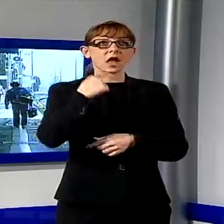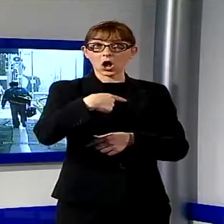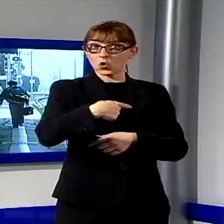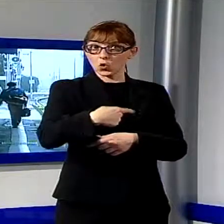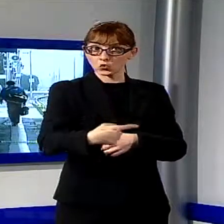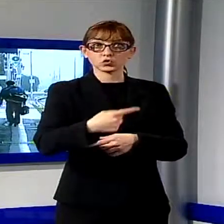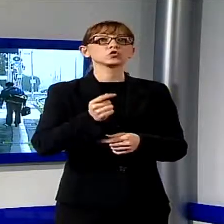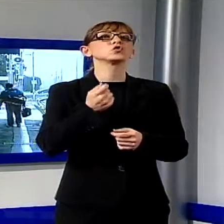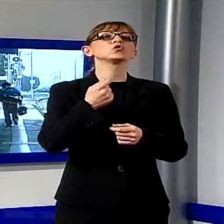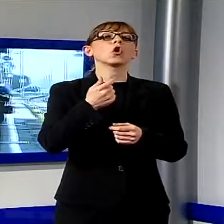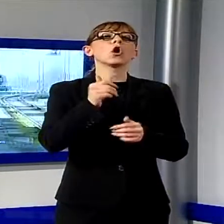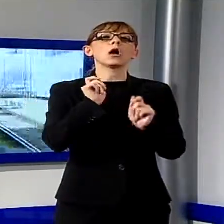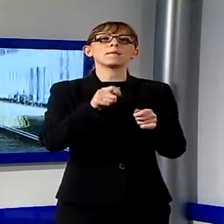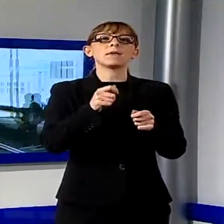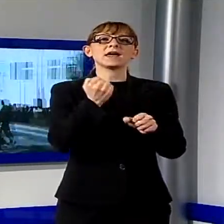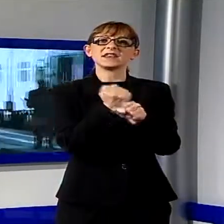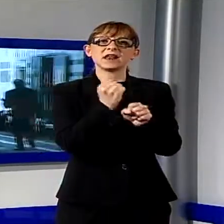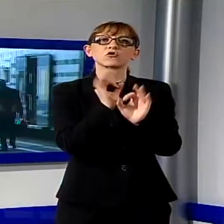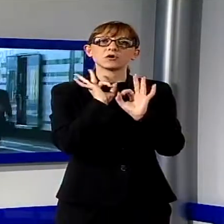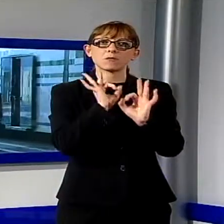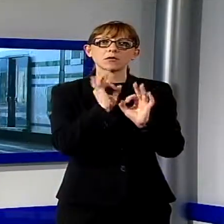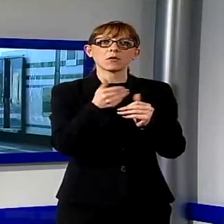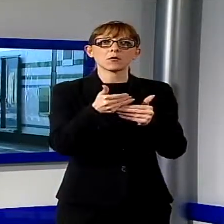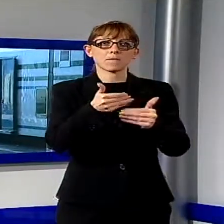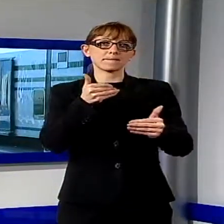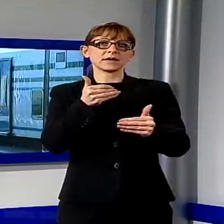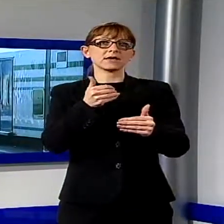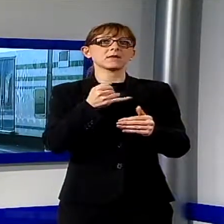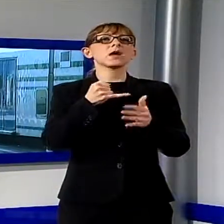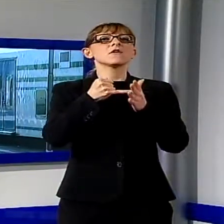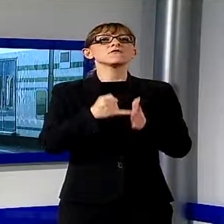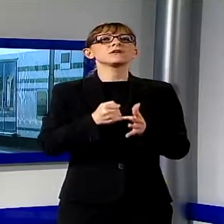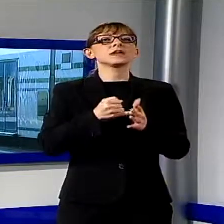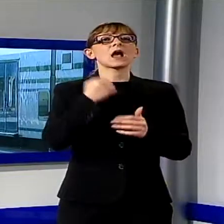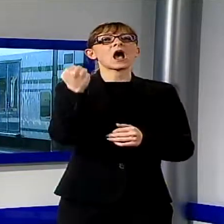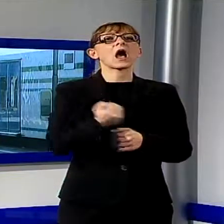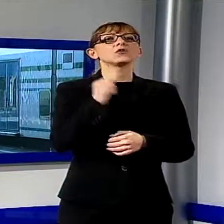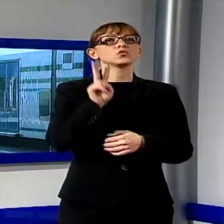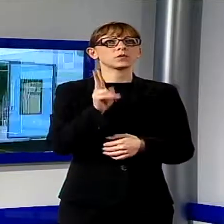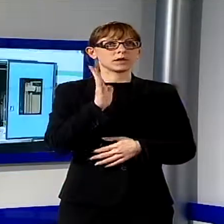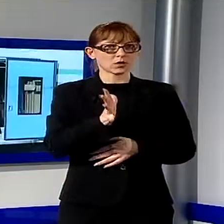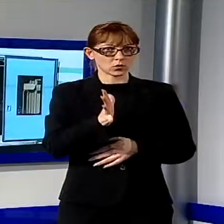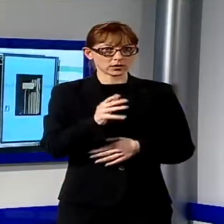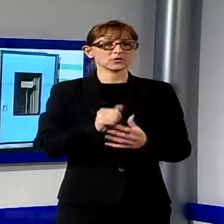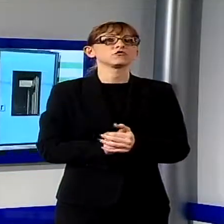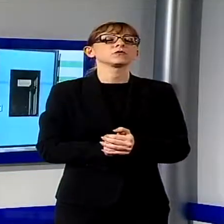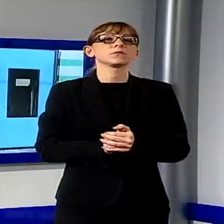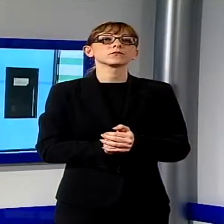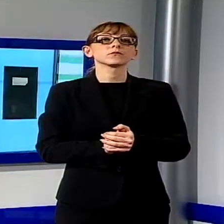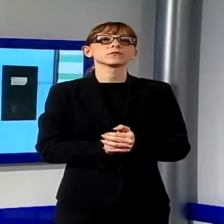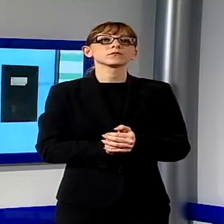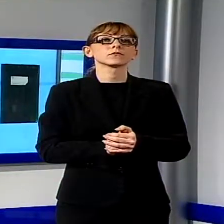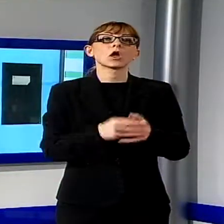dell'anno. Per il tratto da Montecatini a Lucca è in corso invece la progettazione. Oltre al mutuo, la Regione